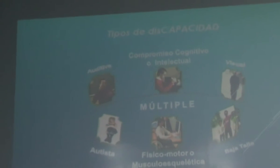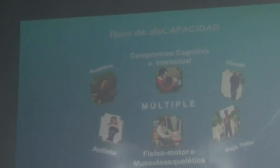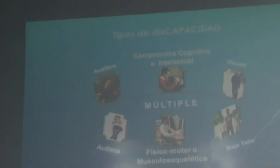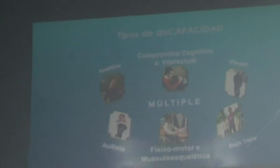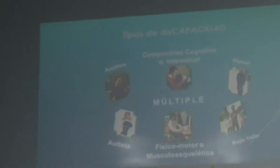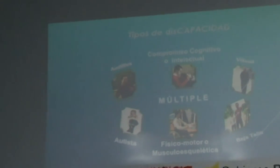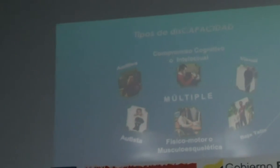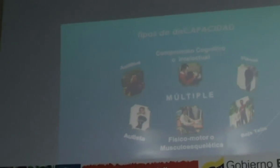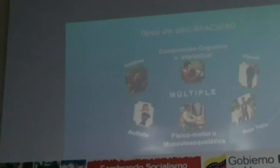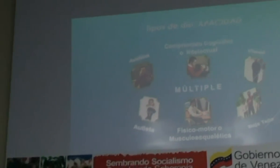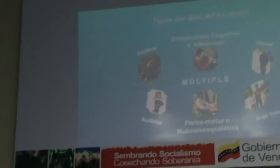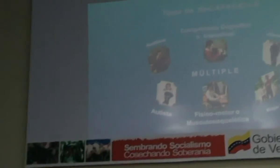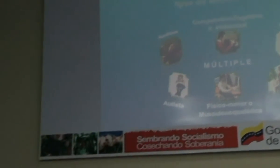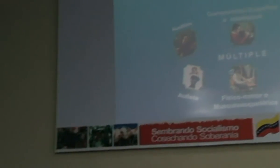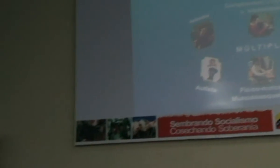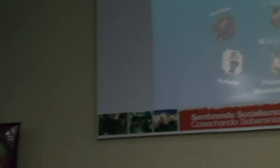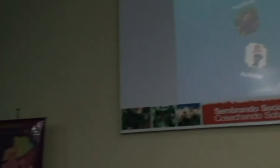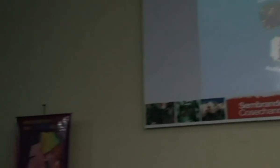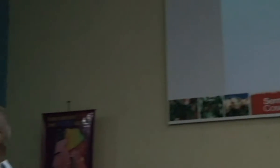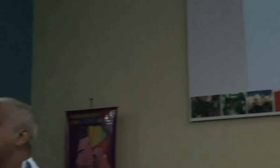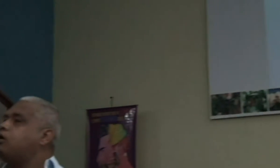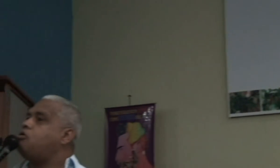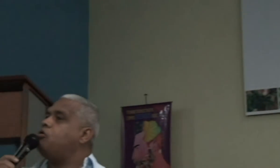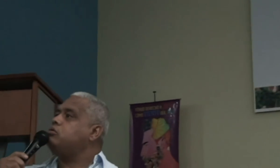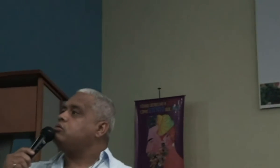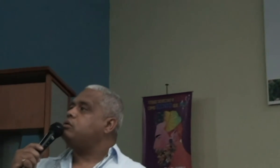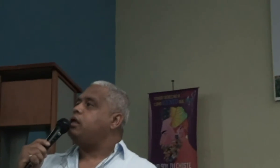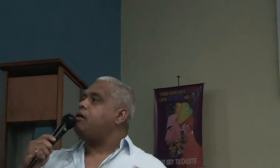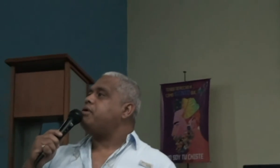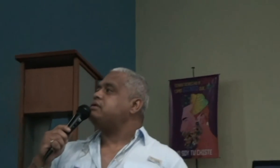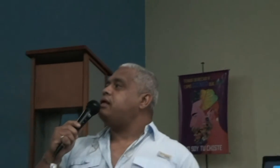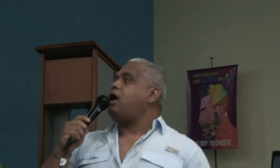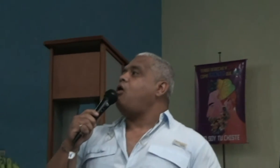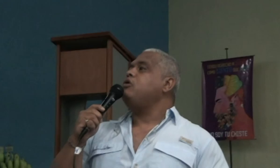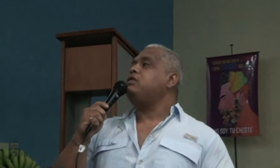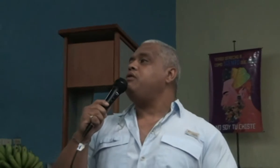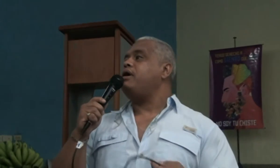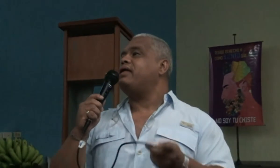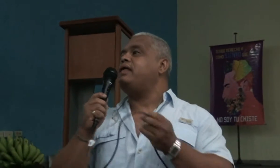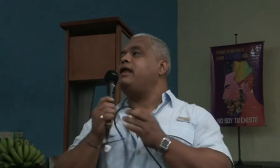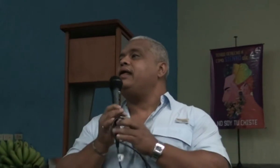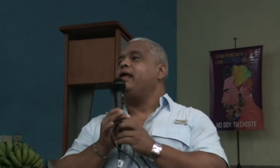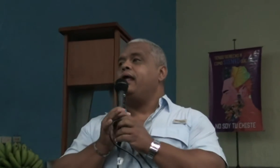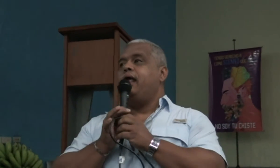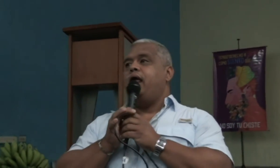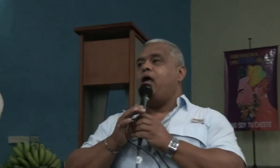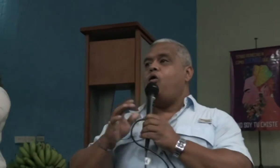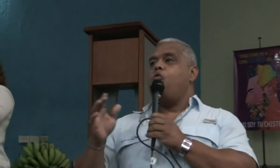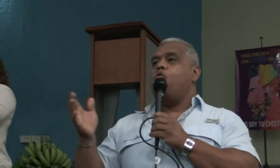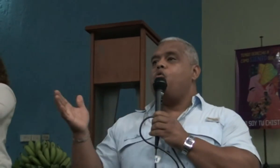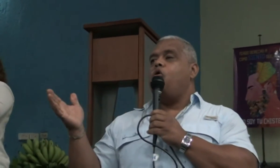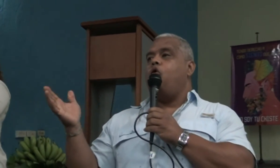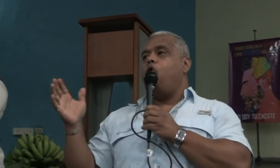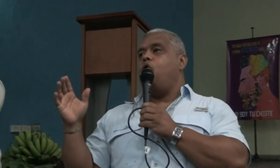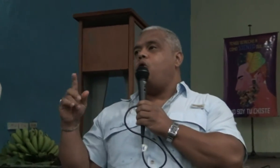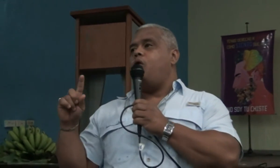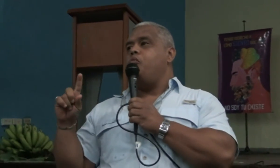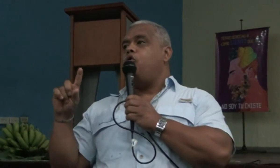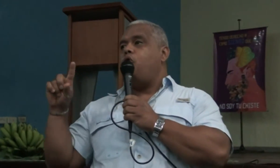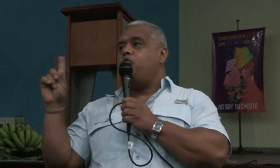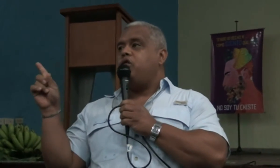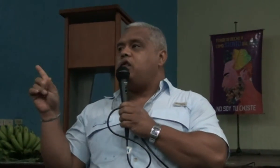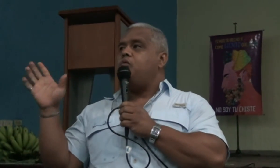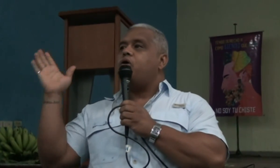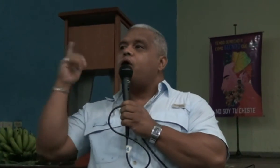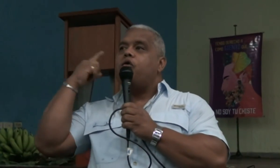son sordos. Personas con discapacidad auditiva que tienen o